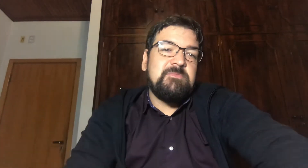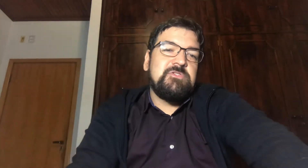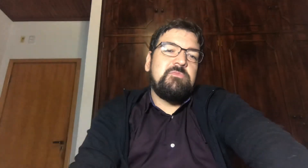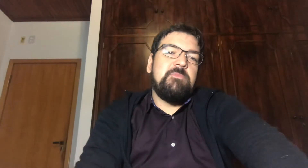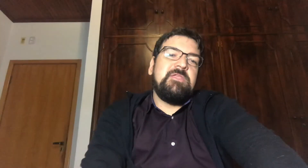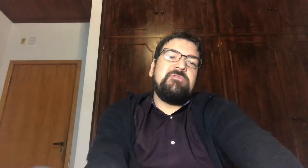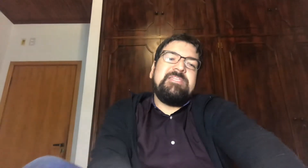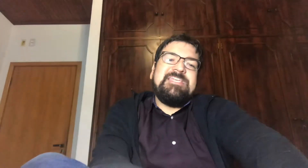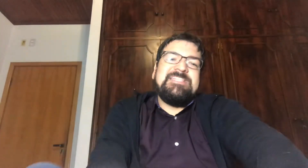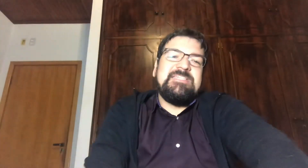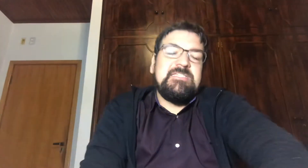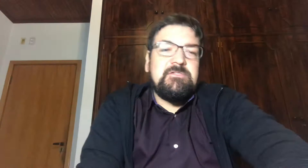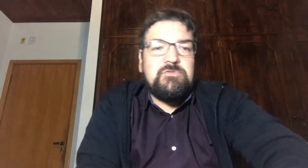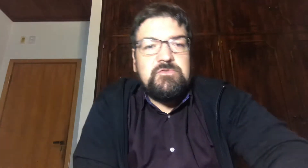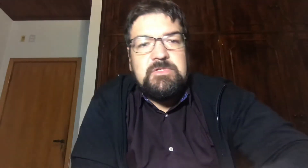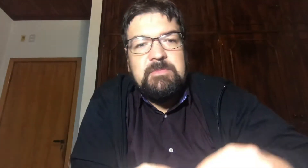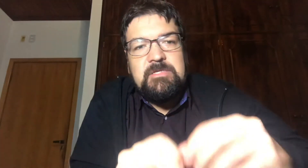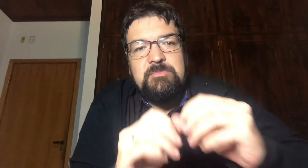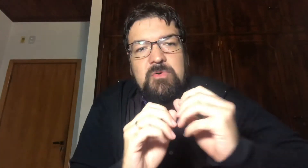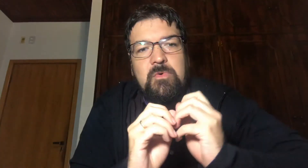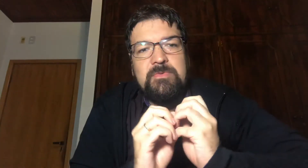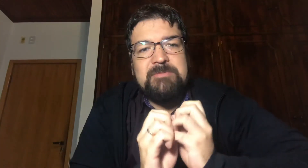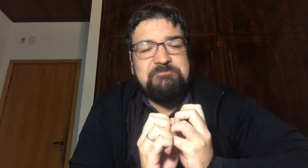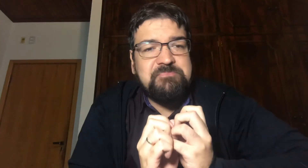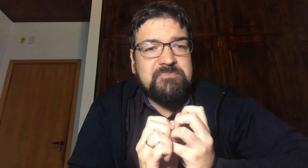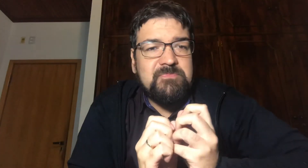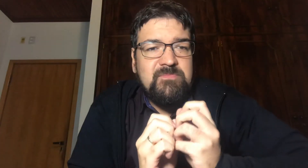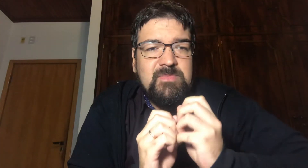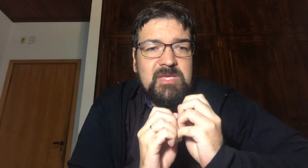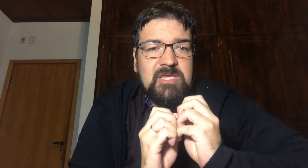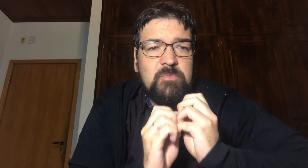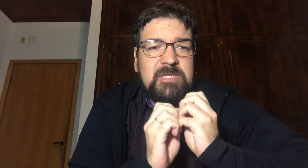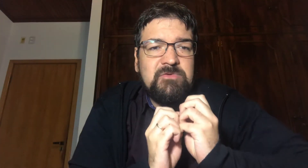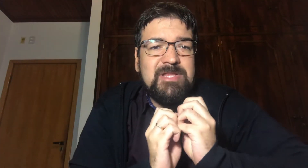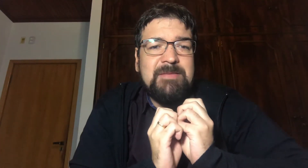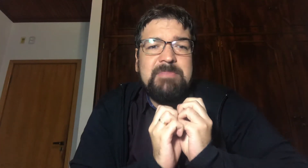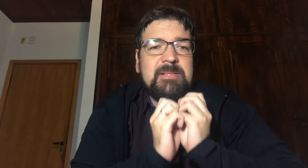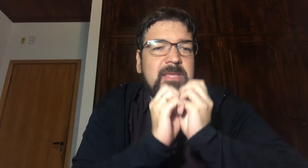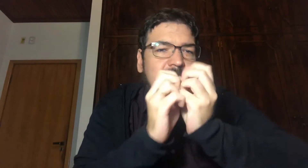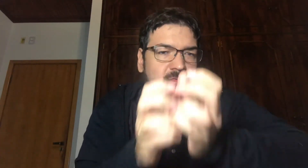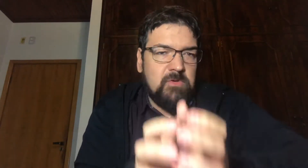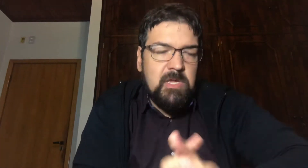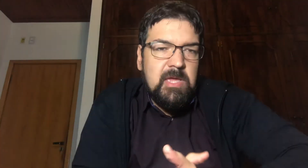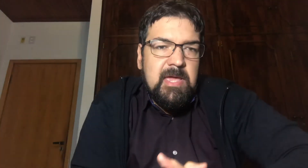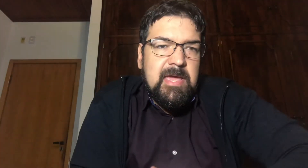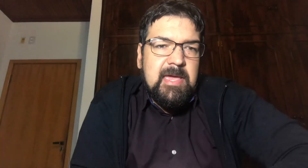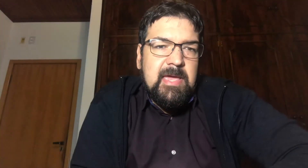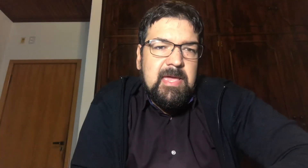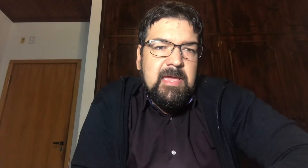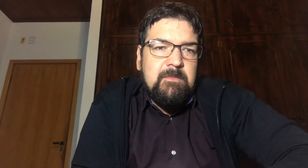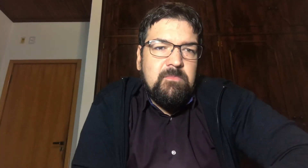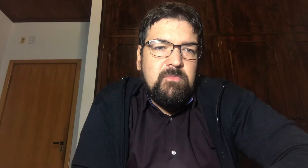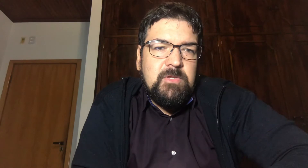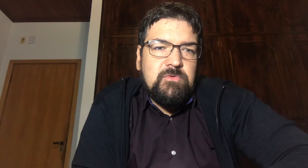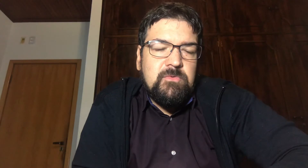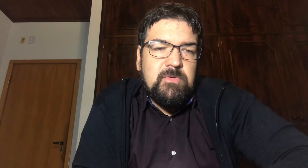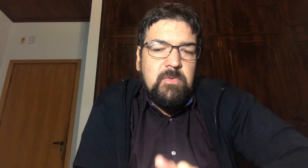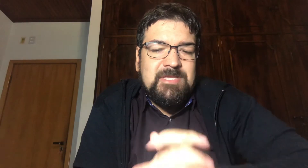estamos em um momento de indecisão Justamente por conta Que o Bitcoin está perdendo Muito, realmente,